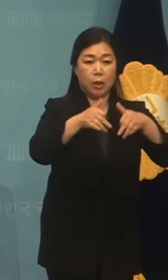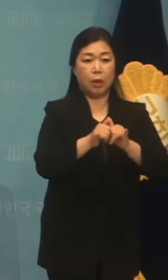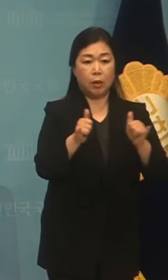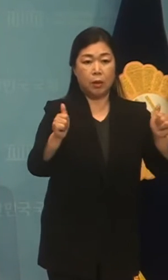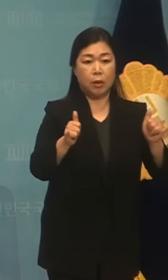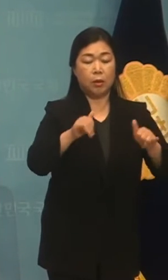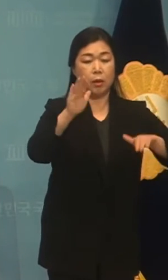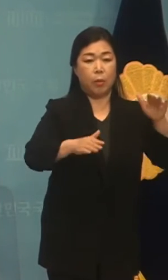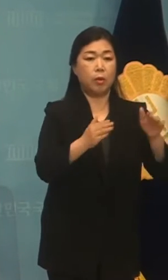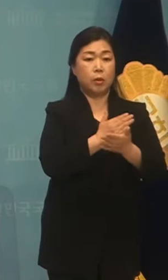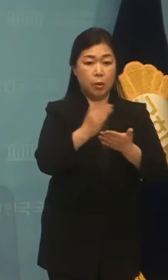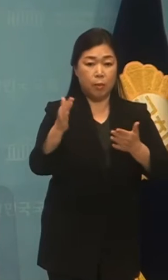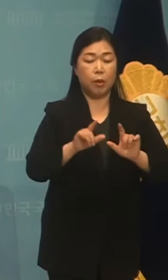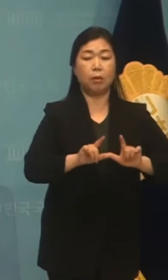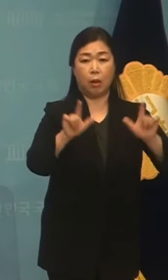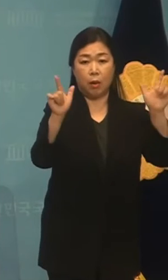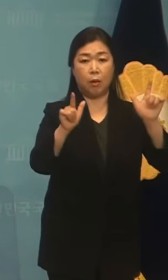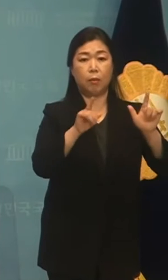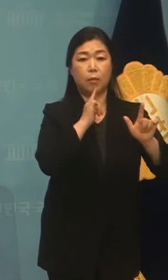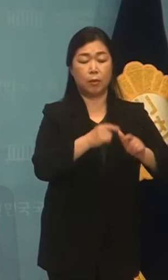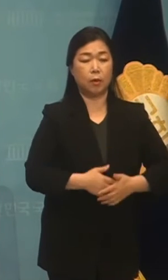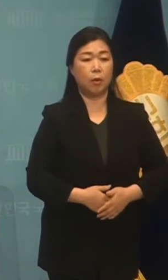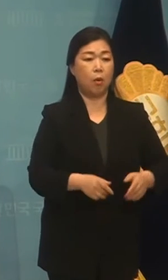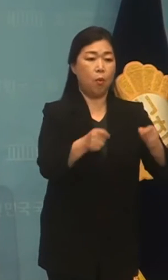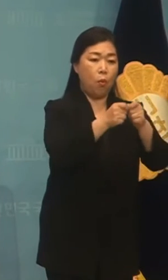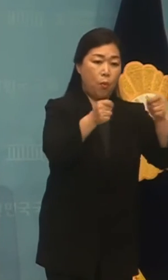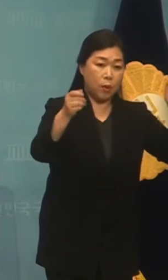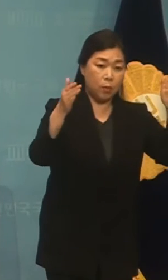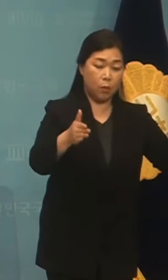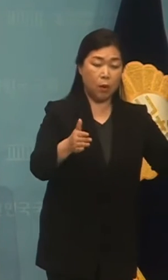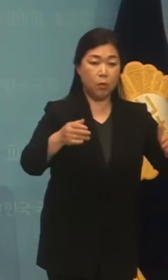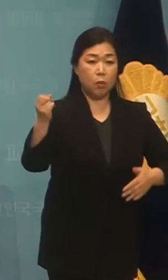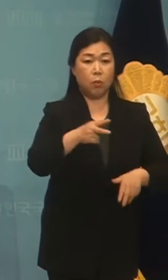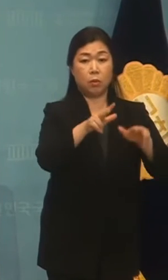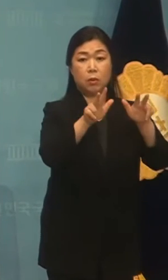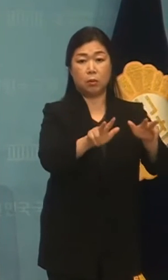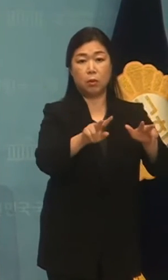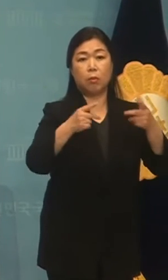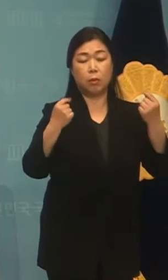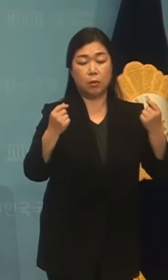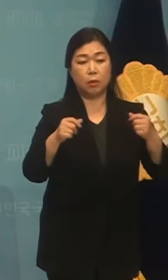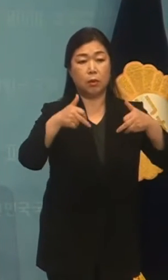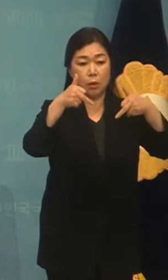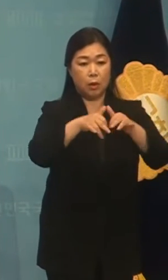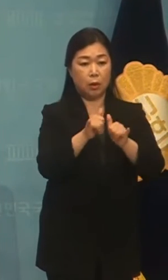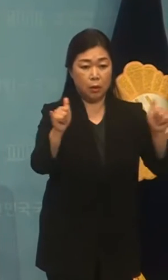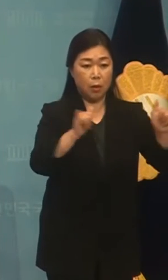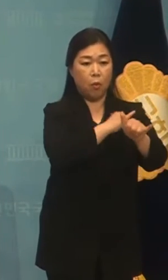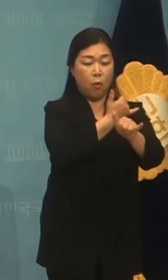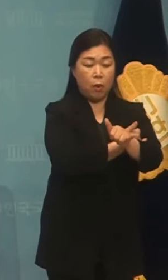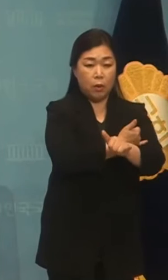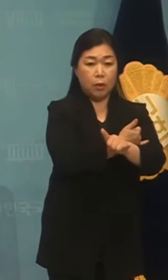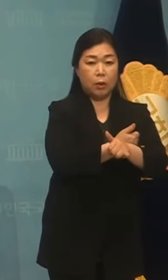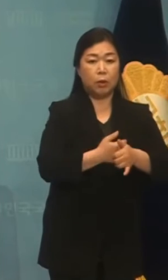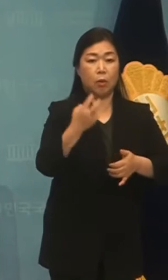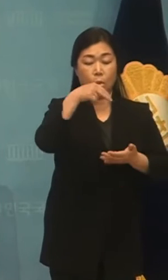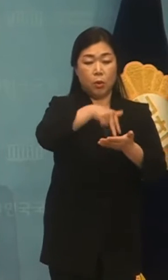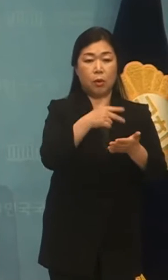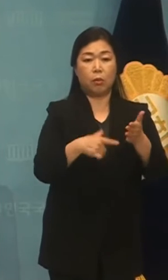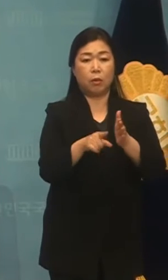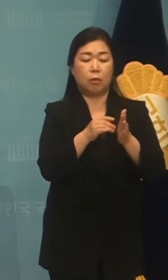날로 부르기도 합니다. 오랜 시간 동안 그리고 지금도 장애인의 권리와 인권 보장을 위해